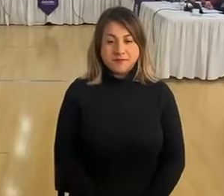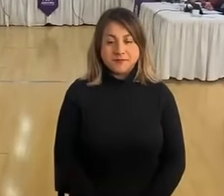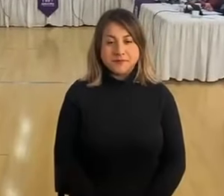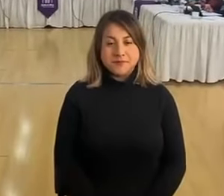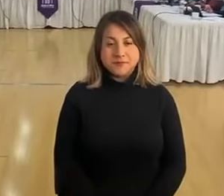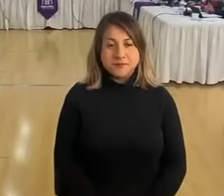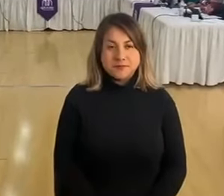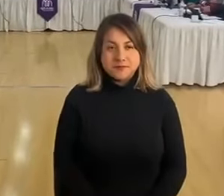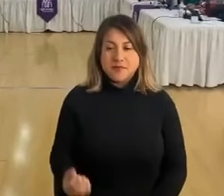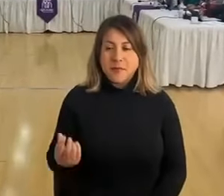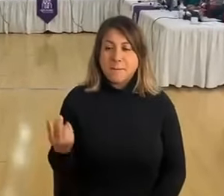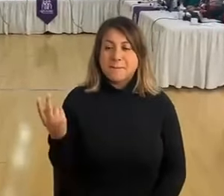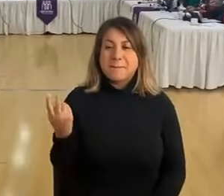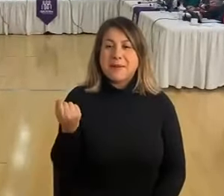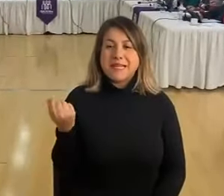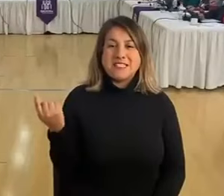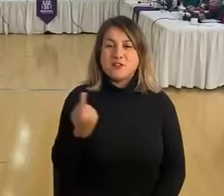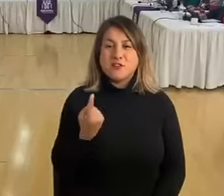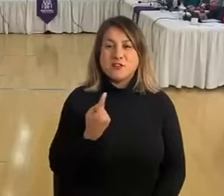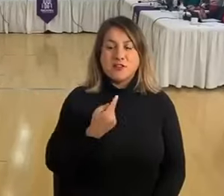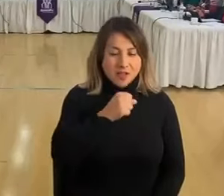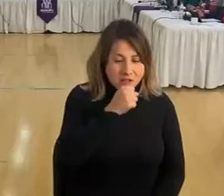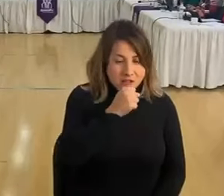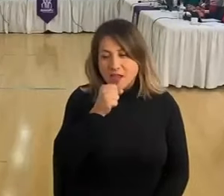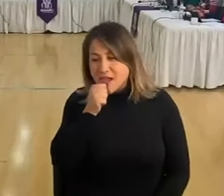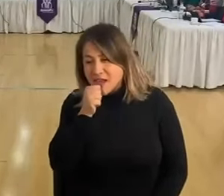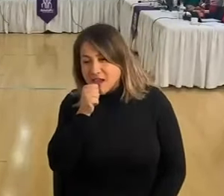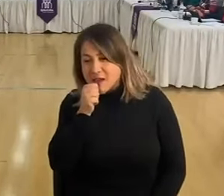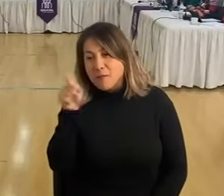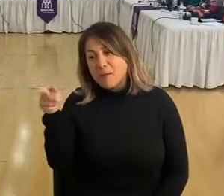con la garganta, digo. La garganta, usted pelado, yo no soy pelado.